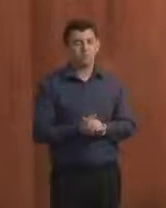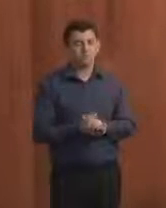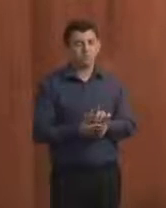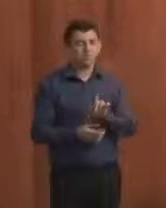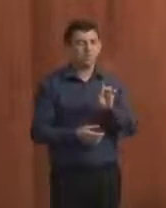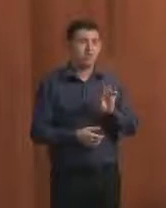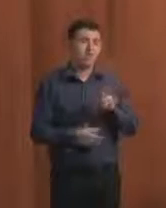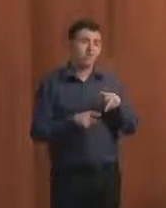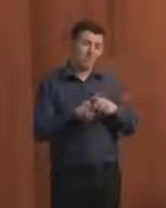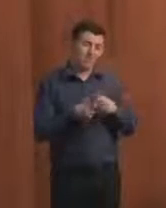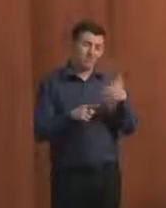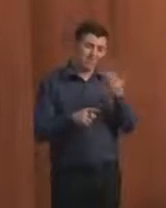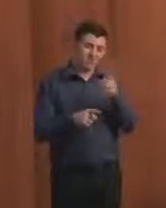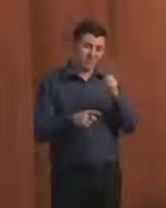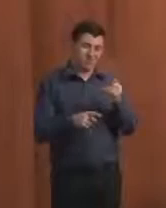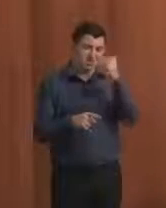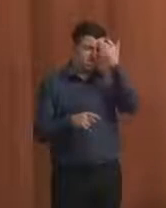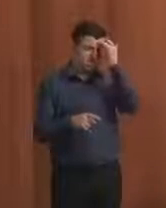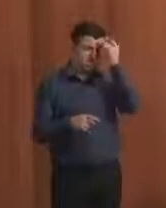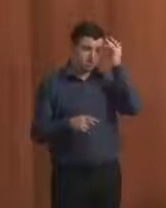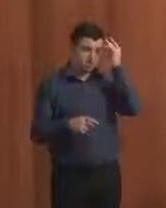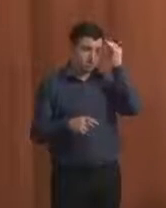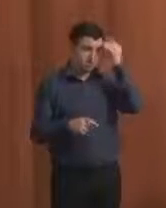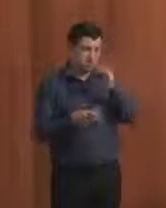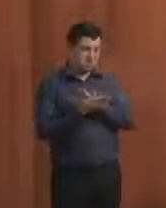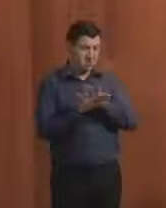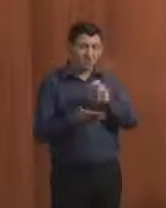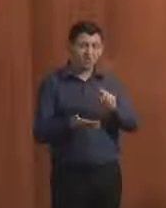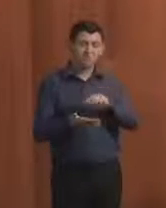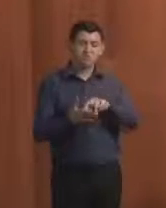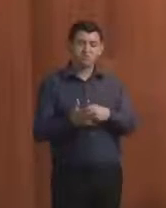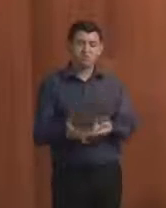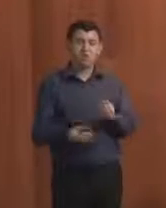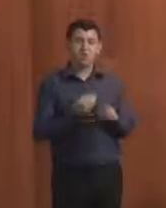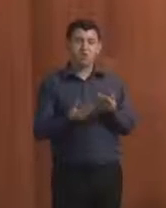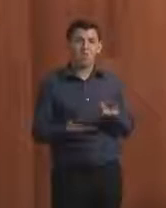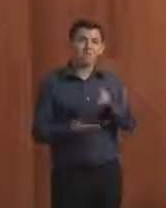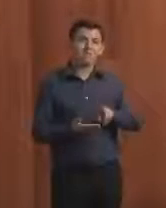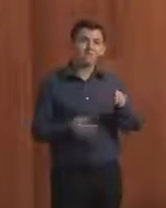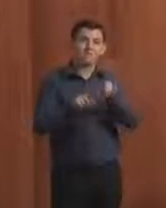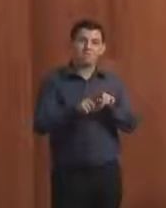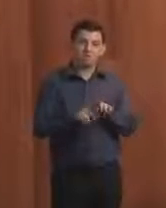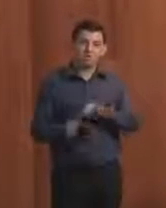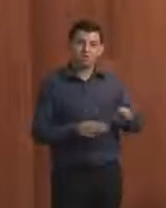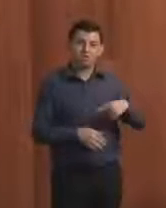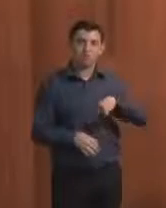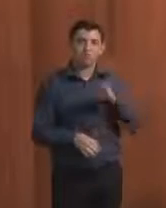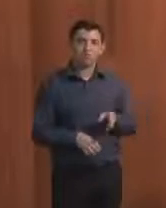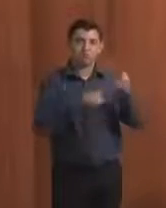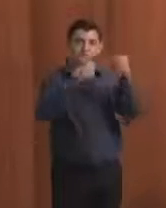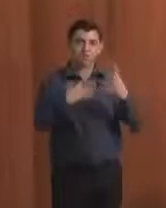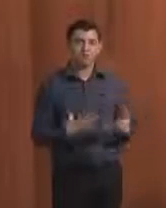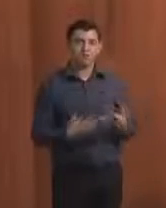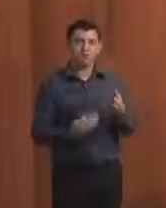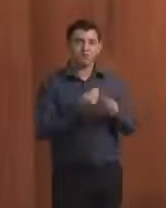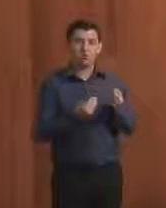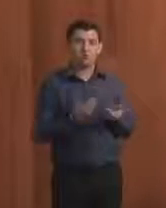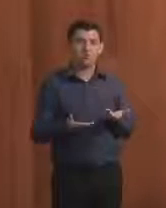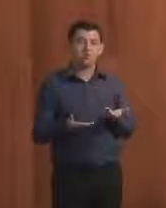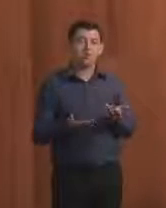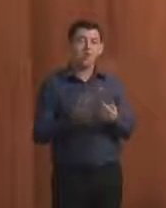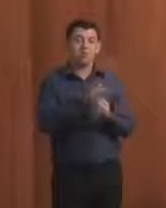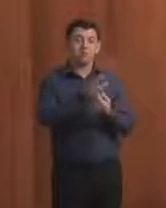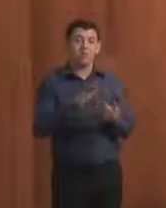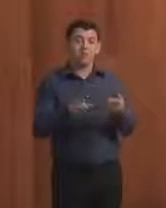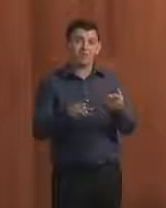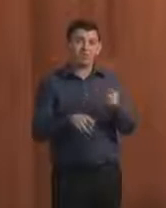bonitas, se as pessoas realmente não entenderem o que está lá escrito. Também a gente comentou que a transparência não é só o orçamento, então não